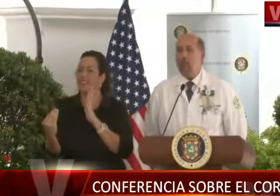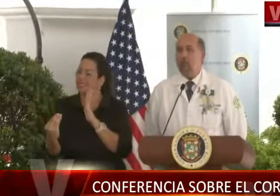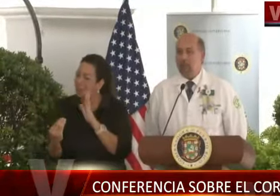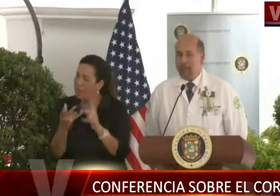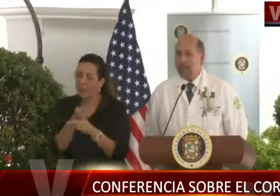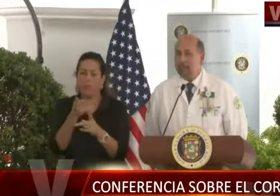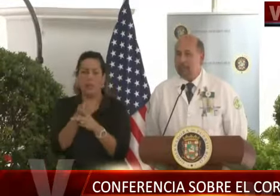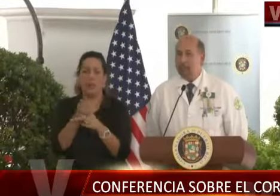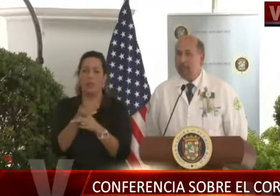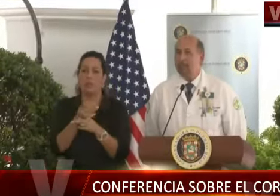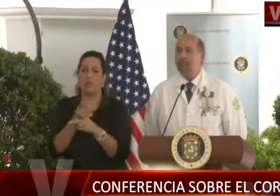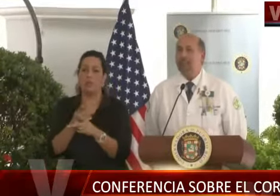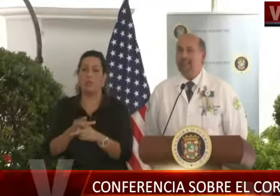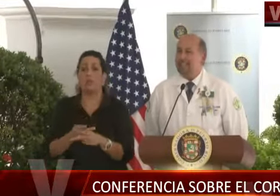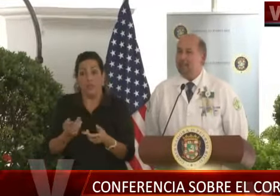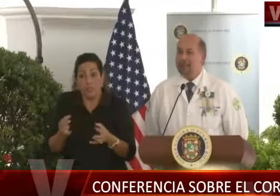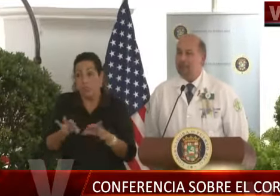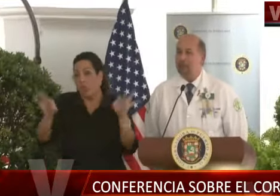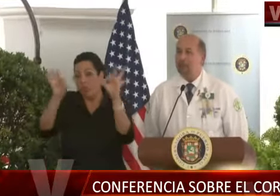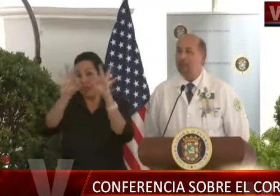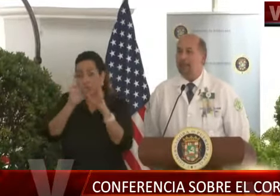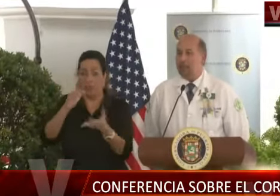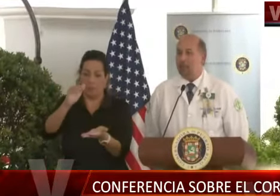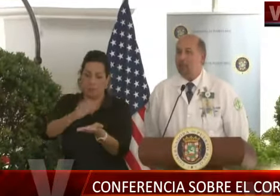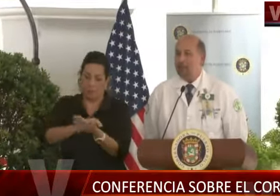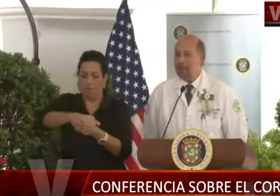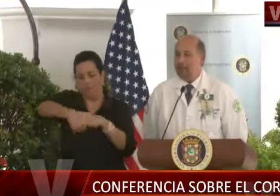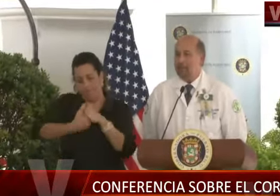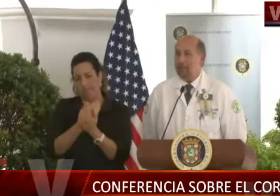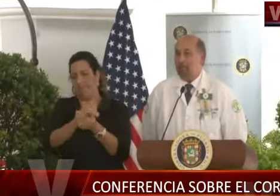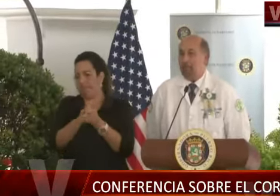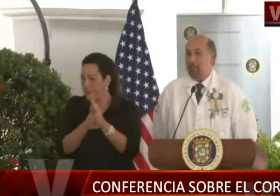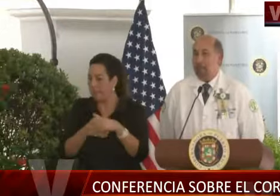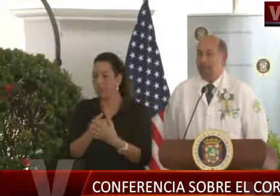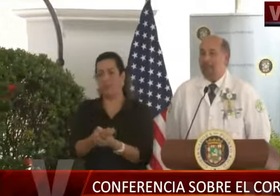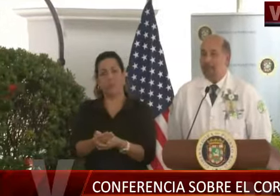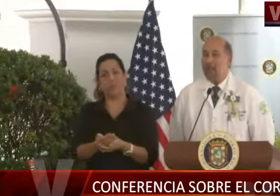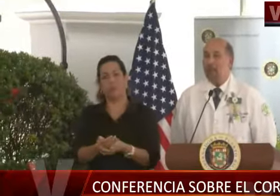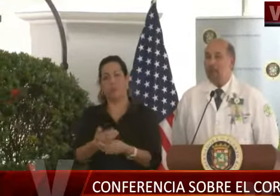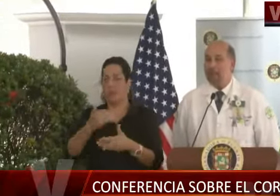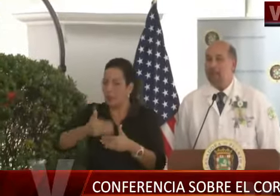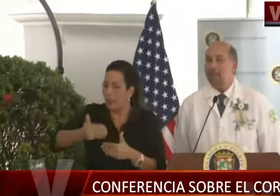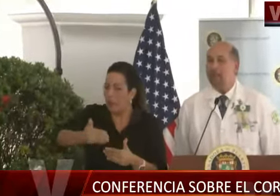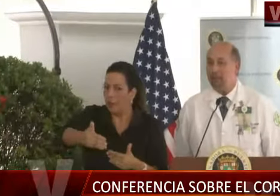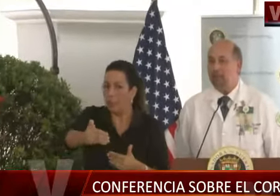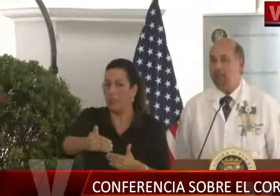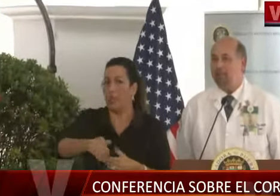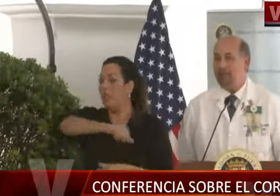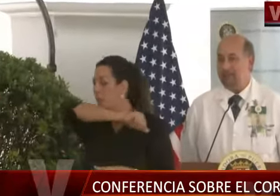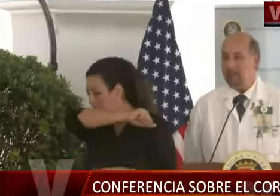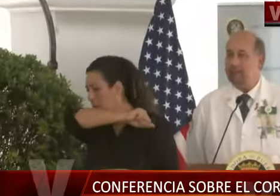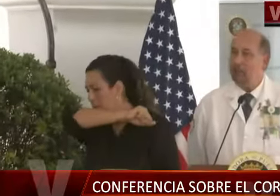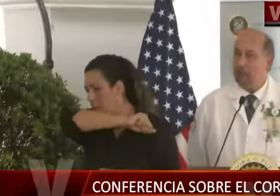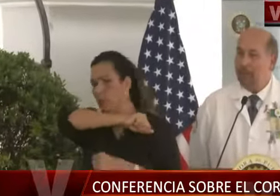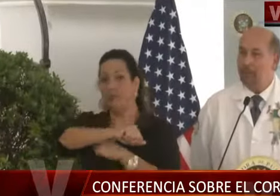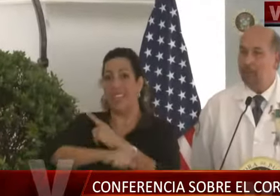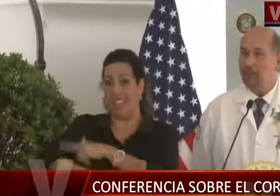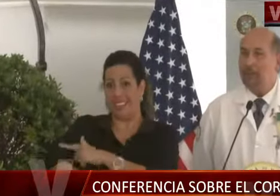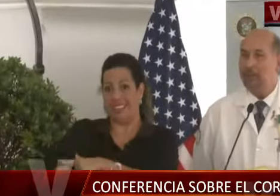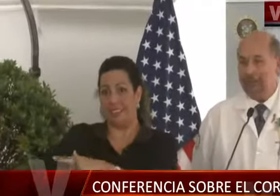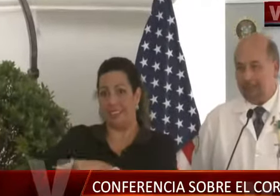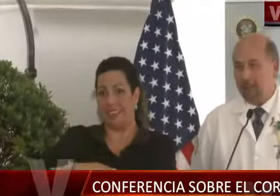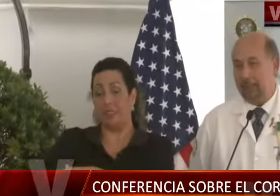manos, cubrirse bien la tos, seguir las precauciones que llamamos universales, pensar que cualquier persona es potencialmente